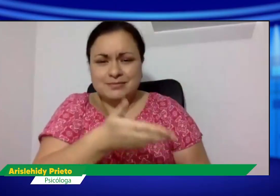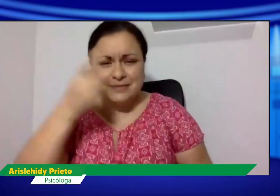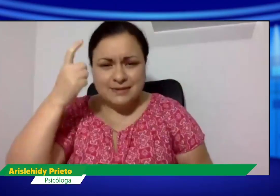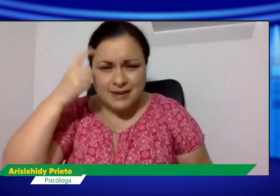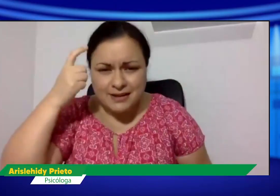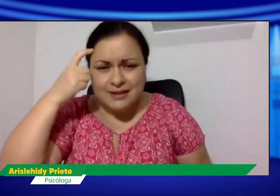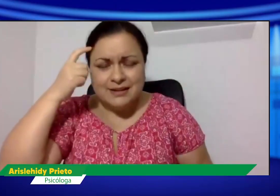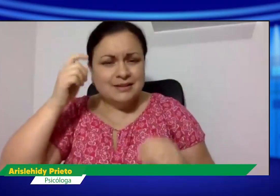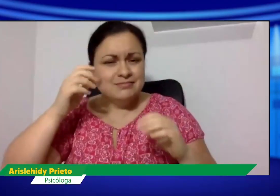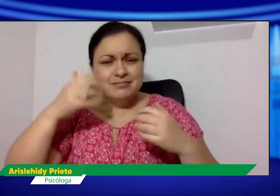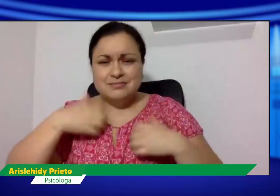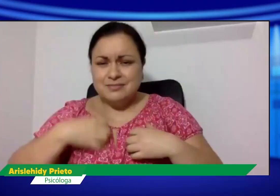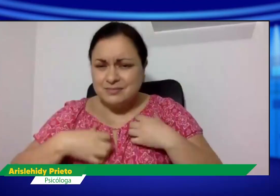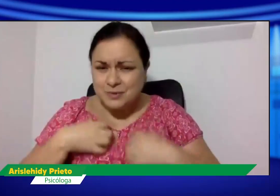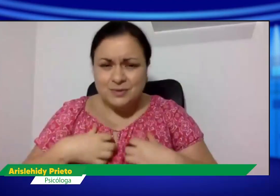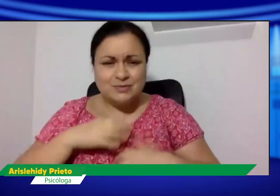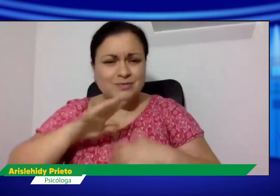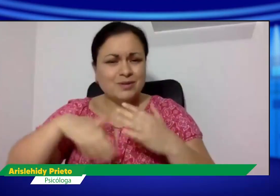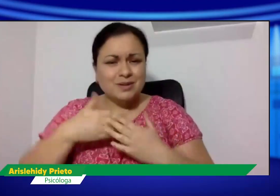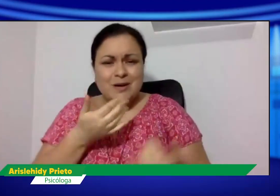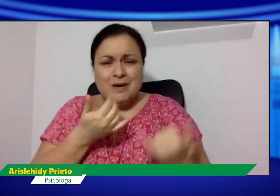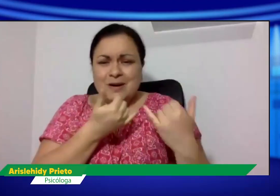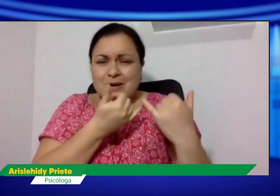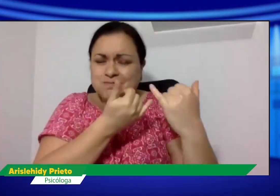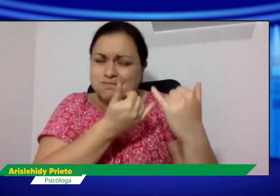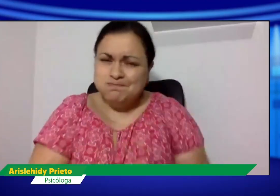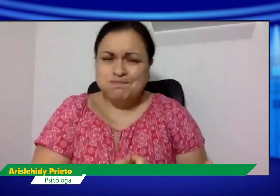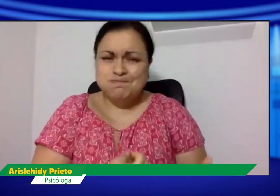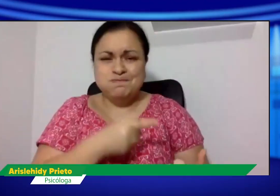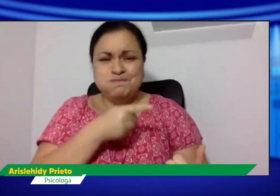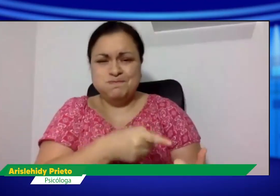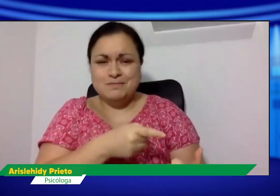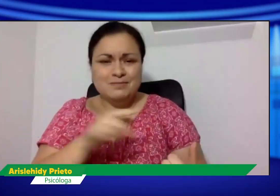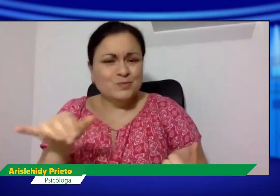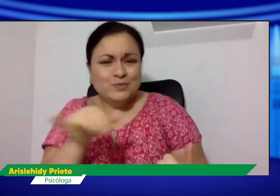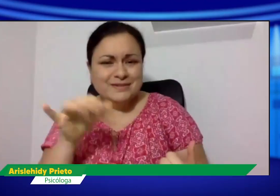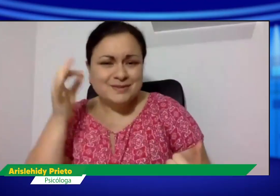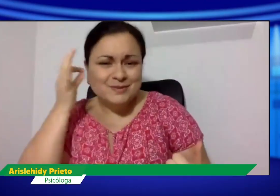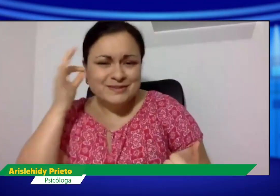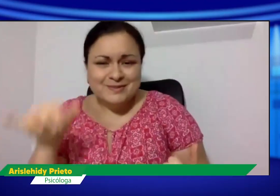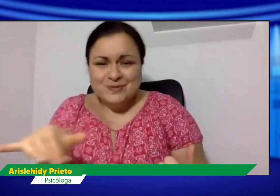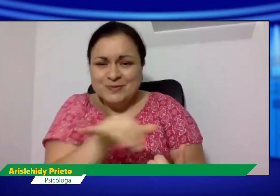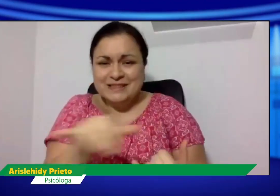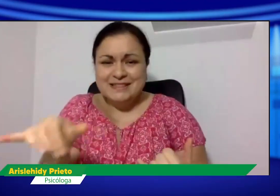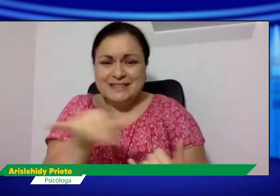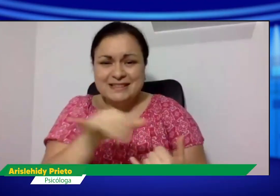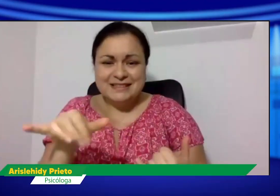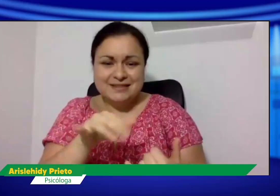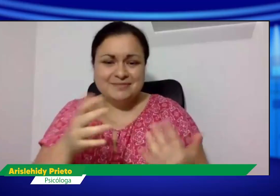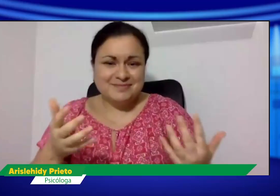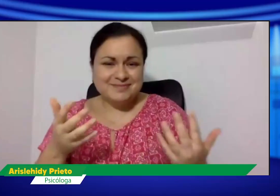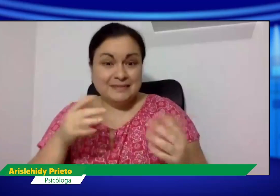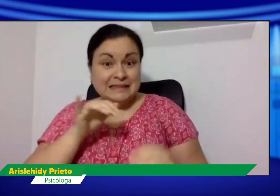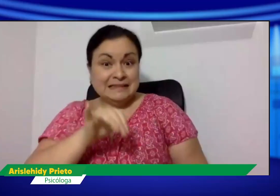pero pues también las personas sordas pueden, tienen emociones, tienen... igual que una persona oyente.